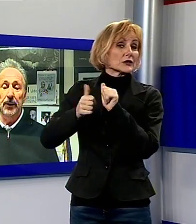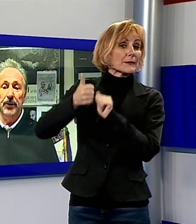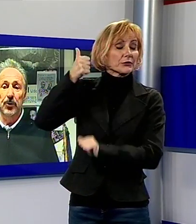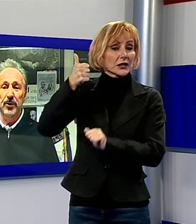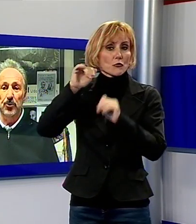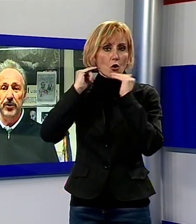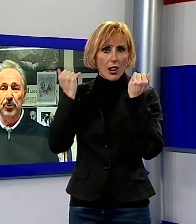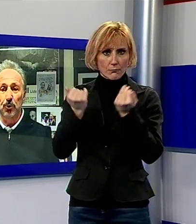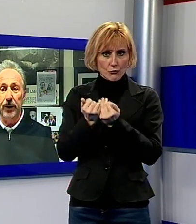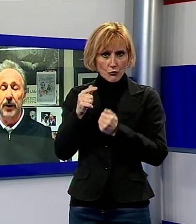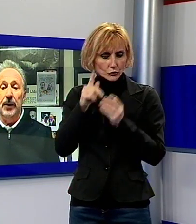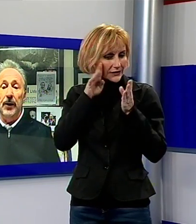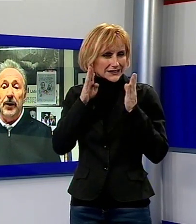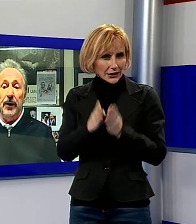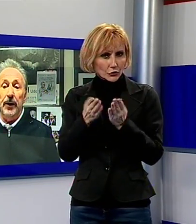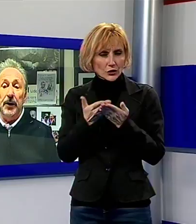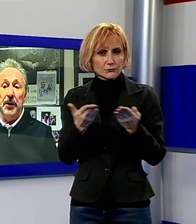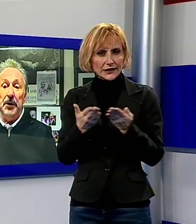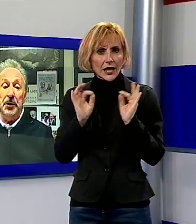questo settore.